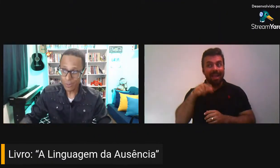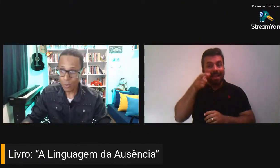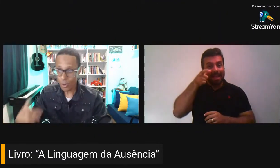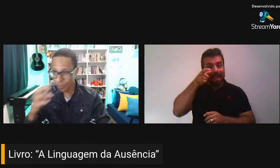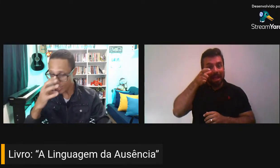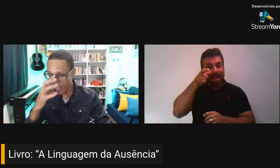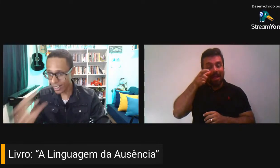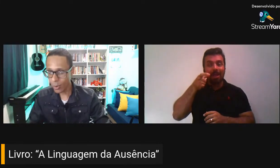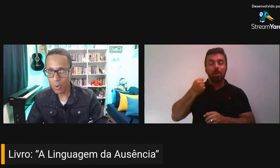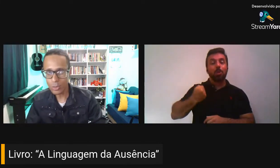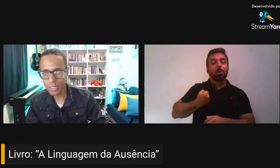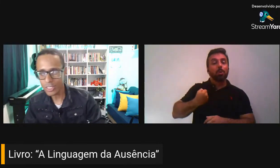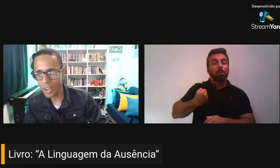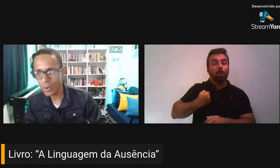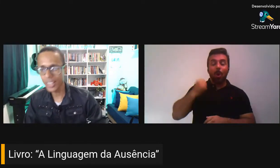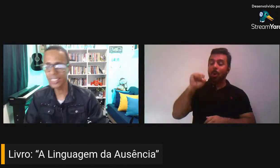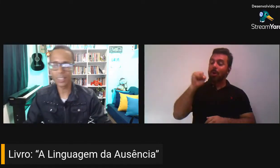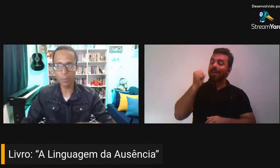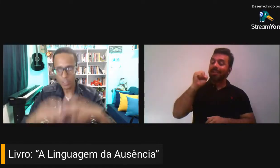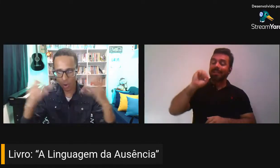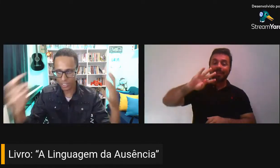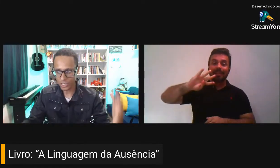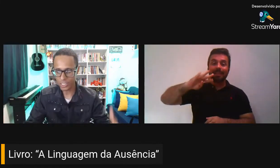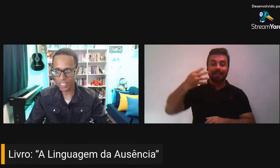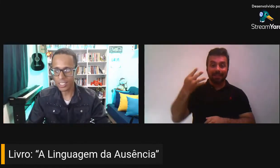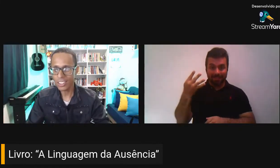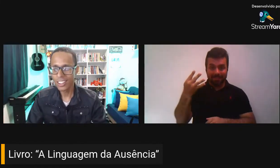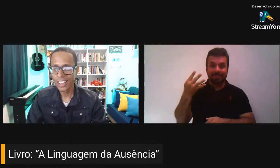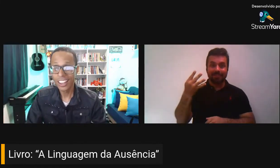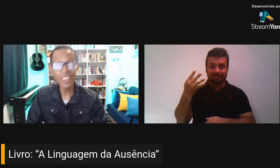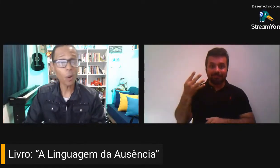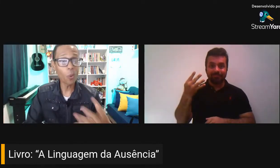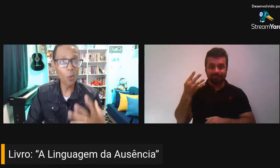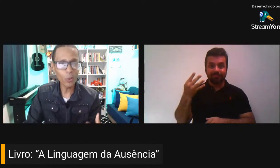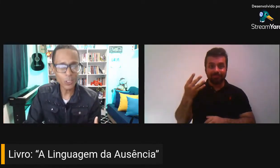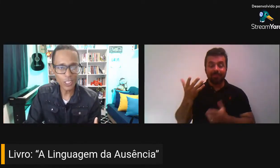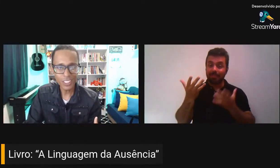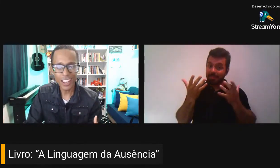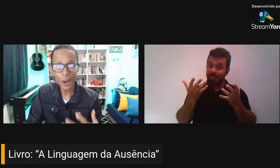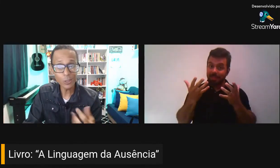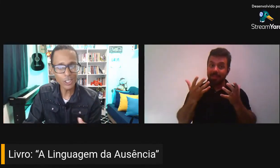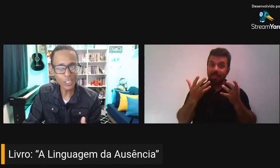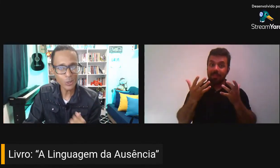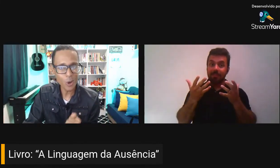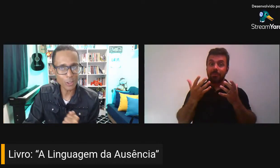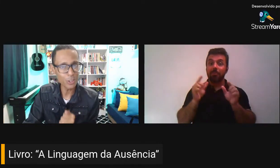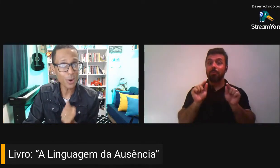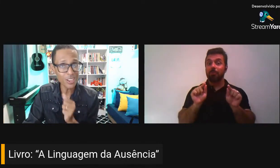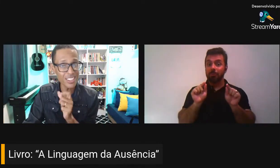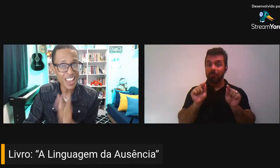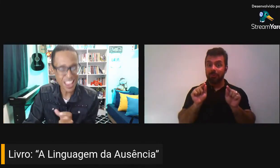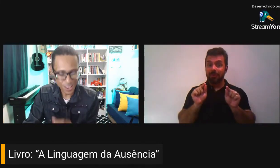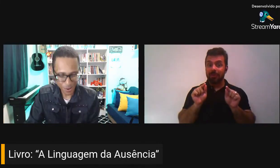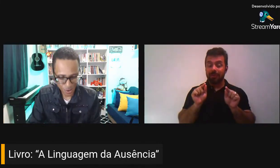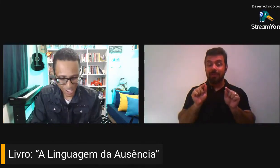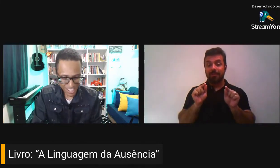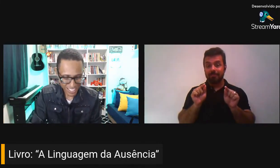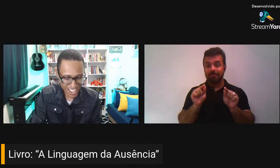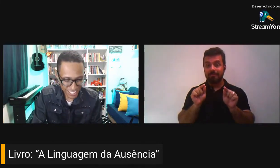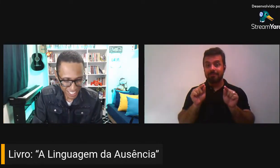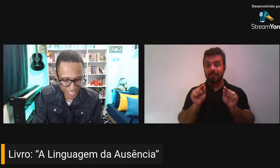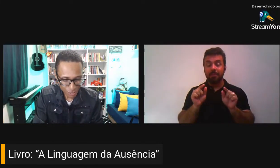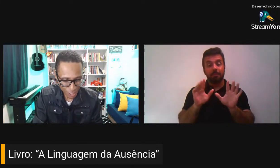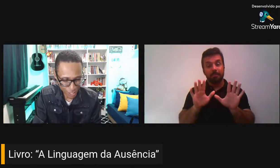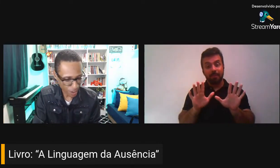quero, muitos, né, alguns estão ainda, depois vão assistir, que hoje é o dia do nosso sorteio